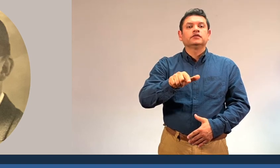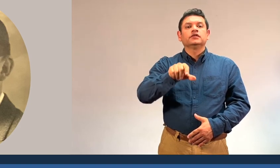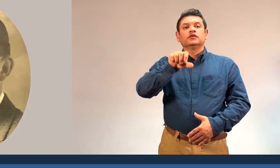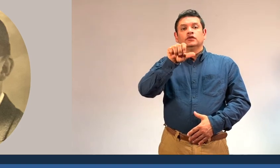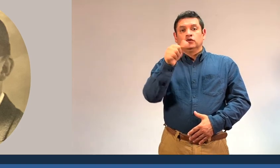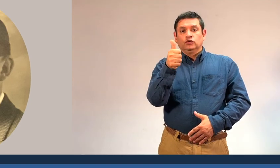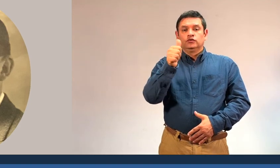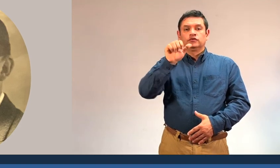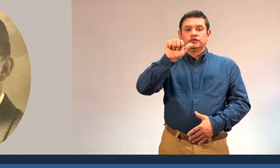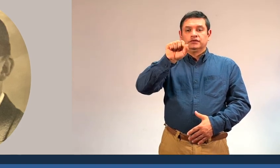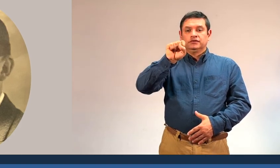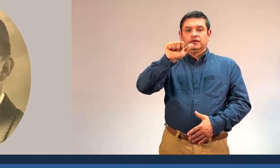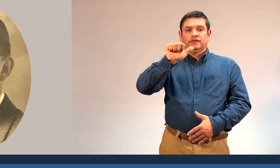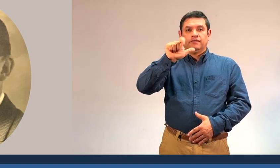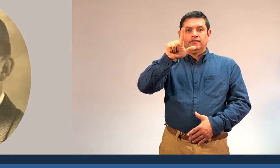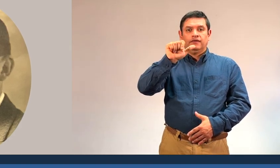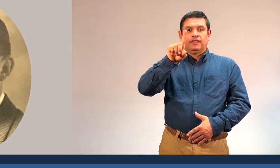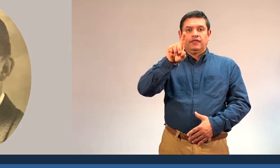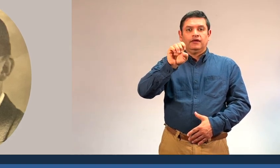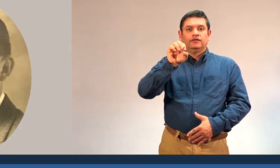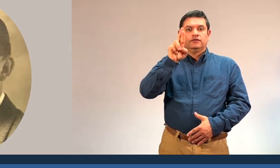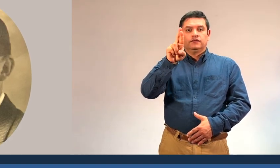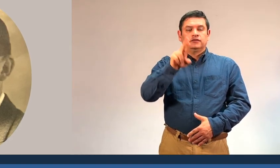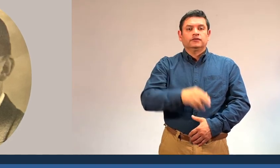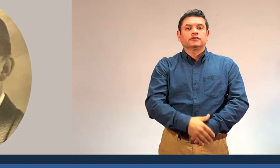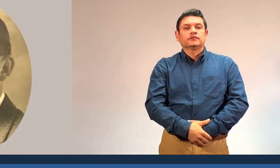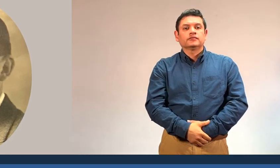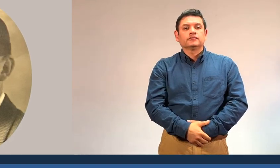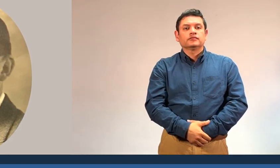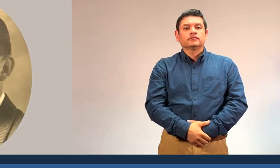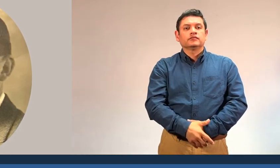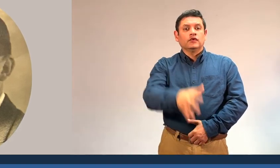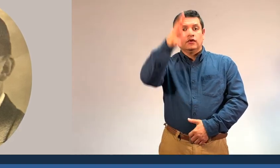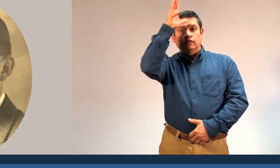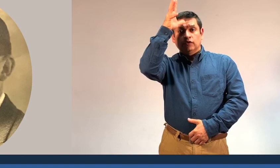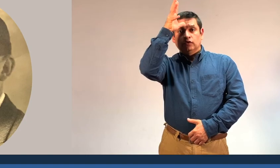20th Century, located in Diezmo Street, near the barracks.